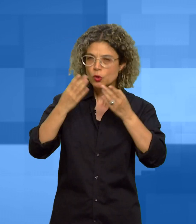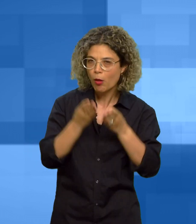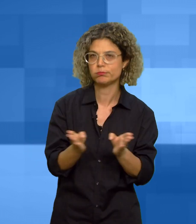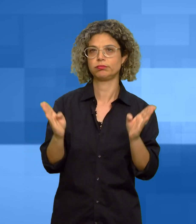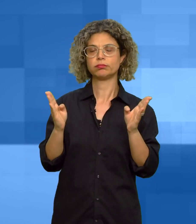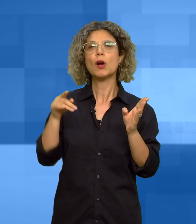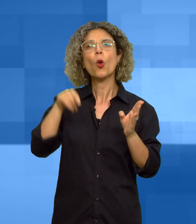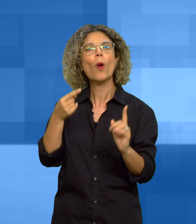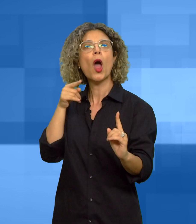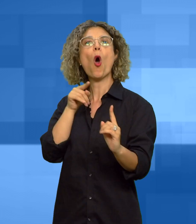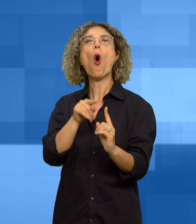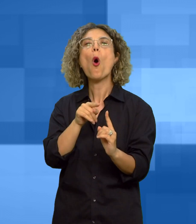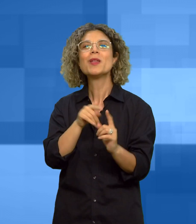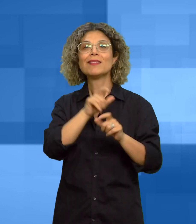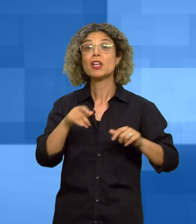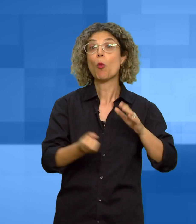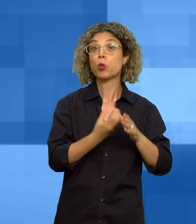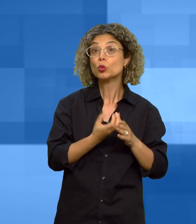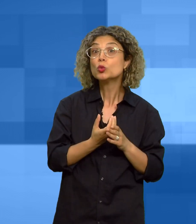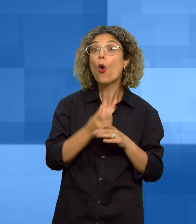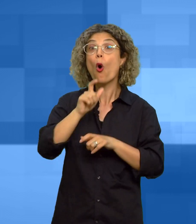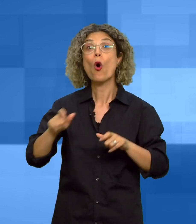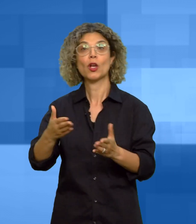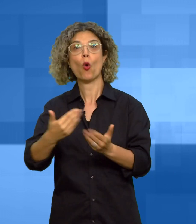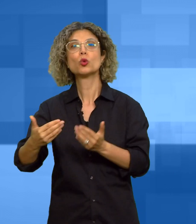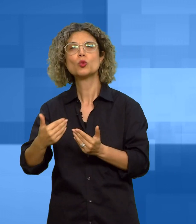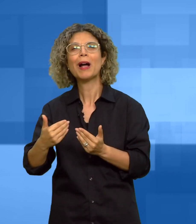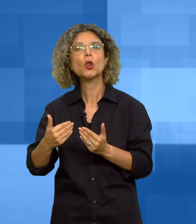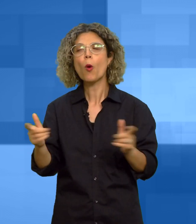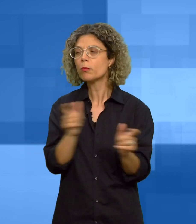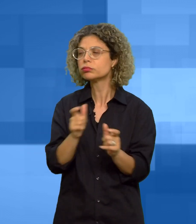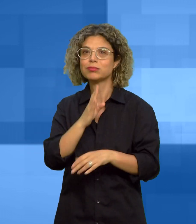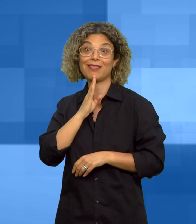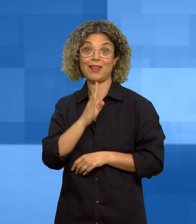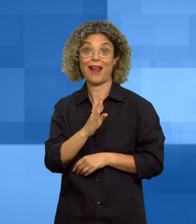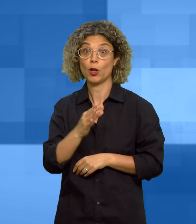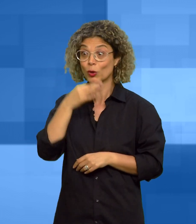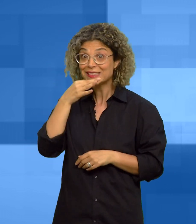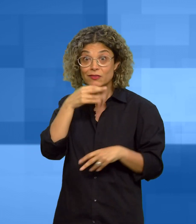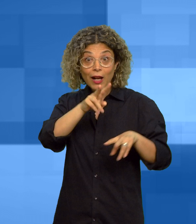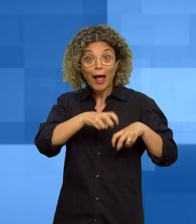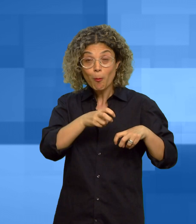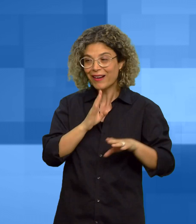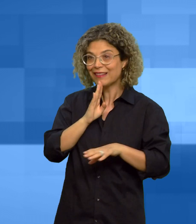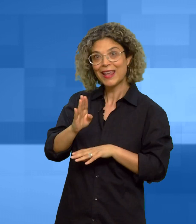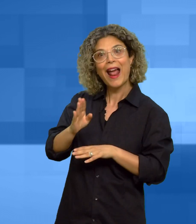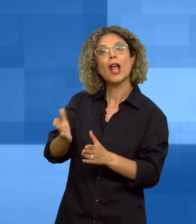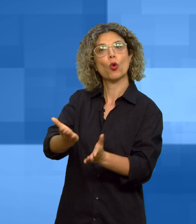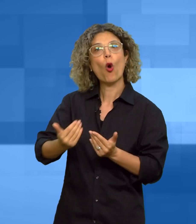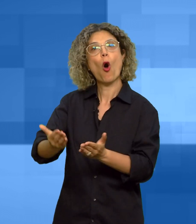in campo una filiera corta di qualità che, dalle campagne, possa raggiungere il consumatore, senza